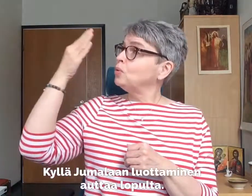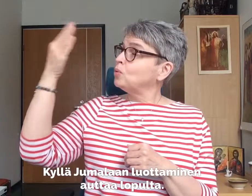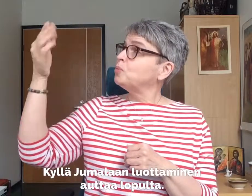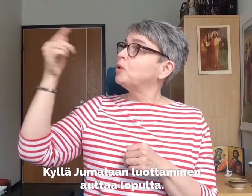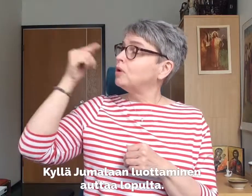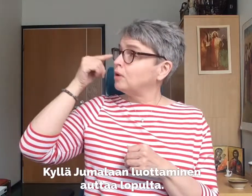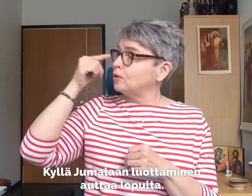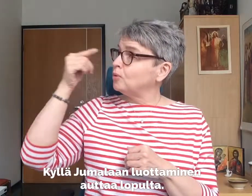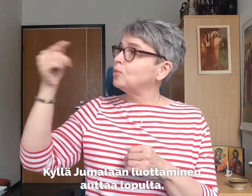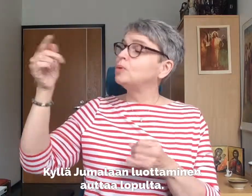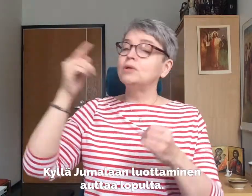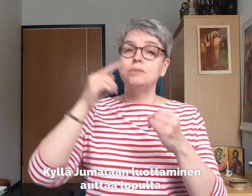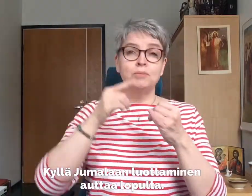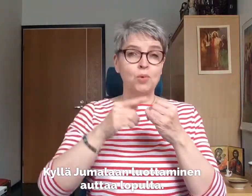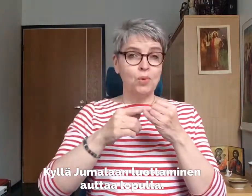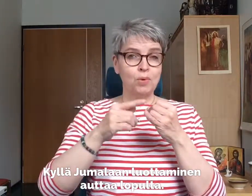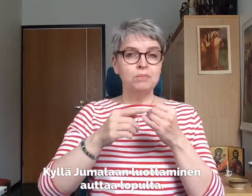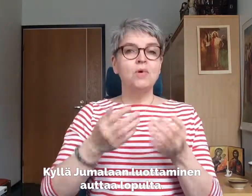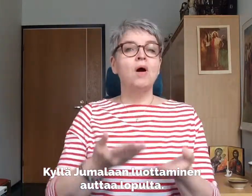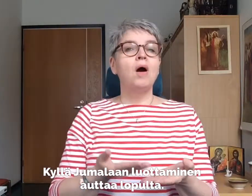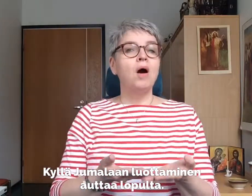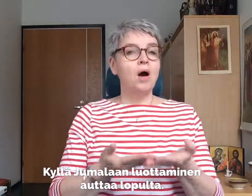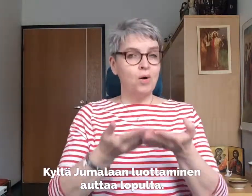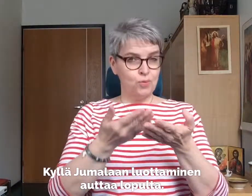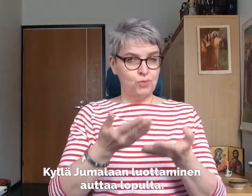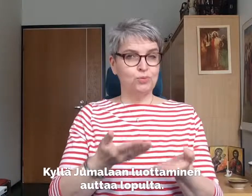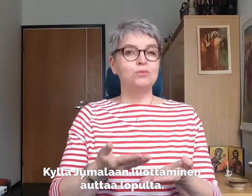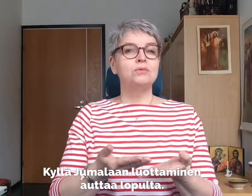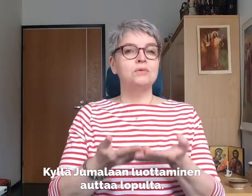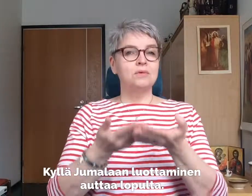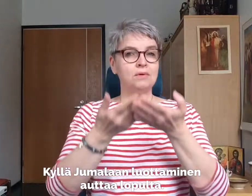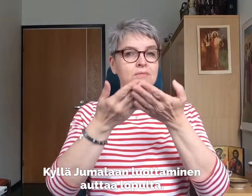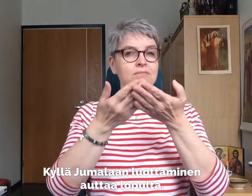Kyllä Jumalaan luottaminen auttaa lopulta.